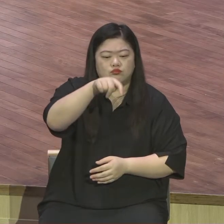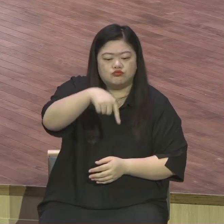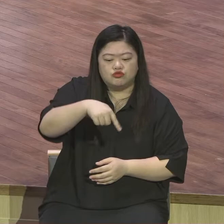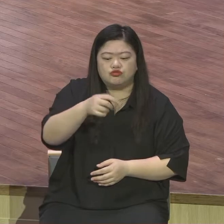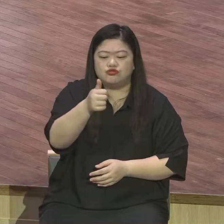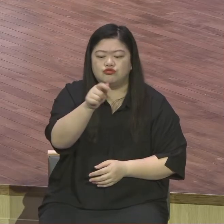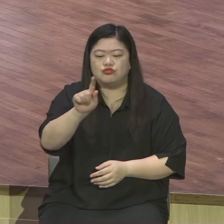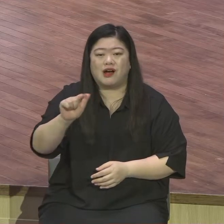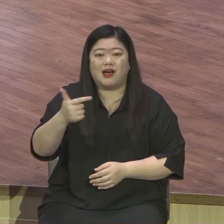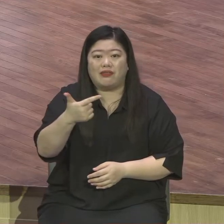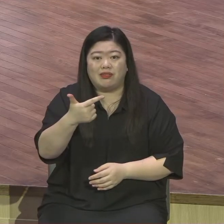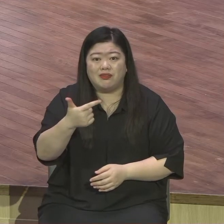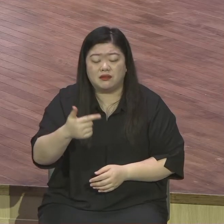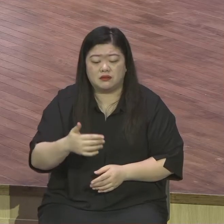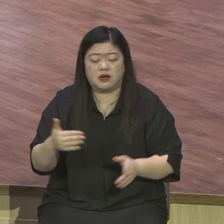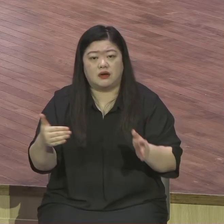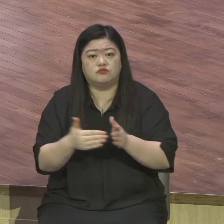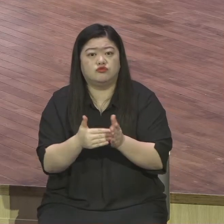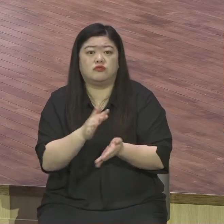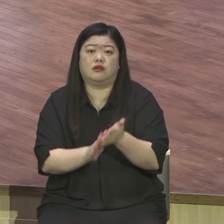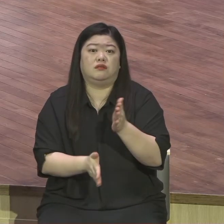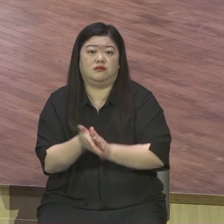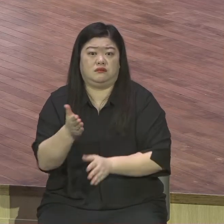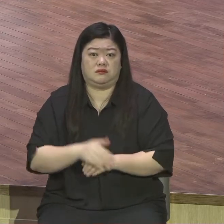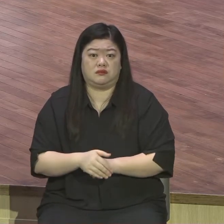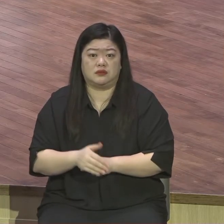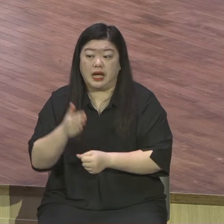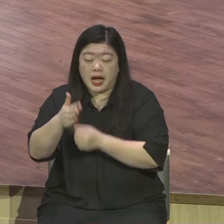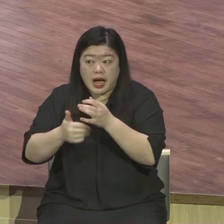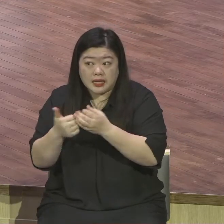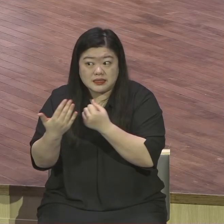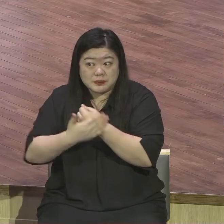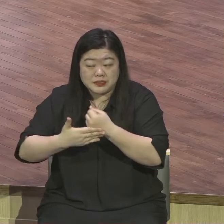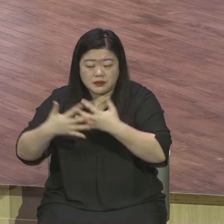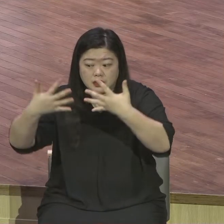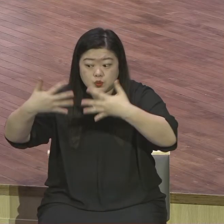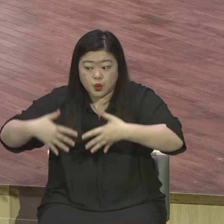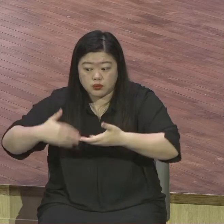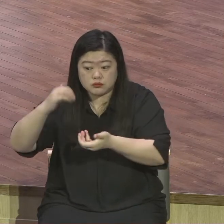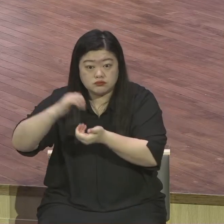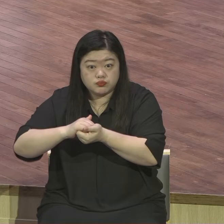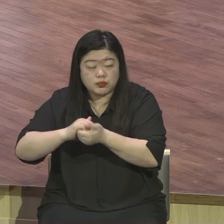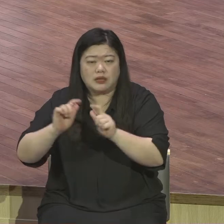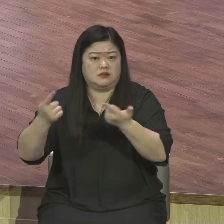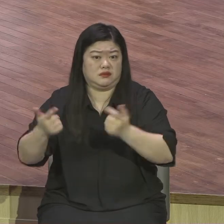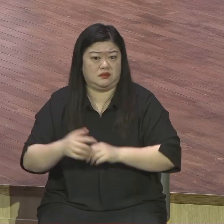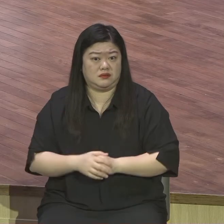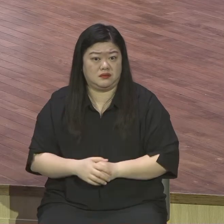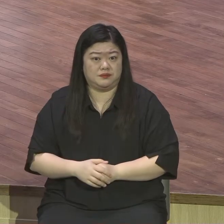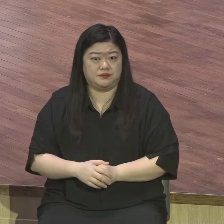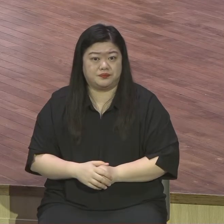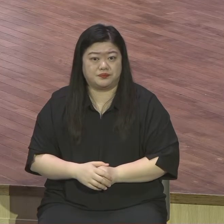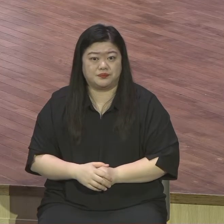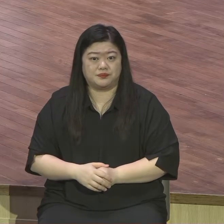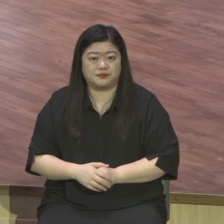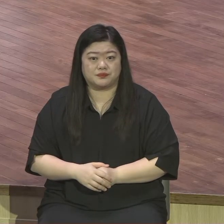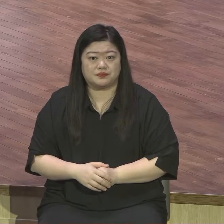무한 은혜라. 무한 은혜라. 가세불성 가사에도 보면 하나님의 은혜 뭐예요.